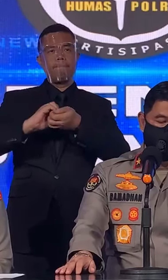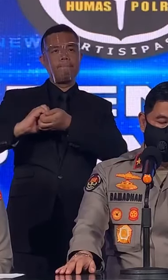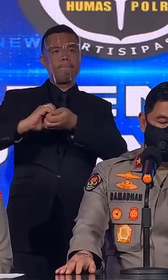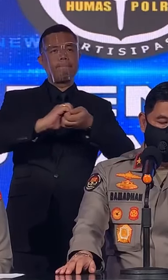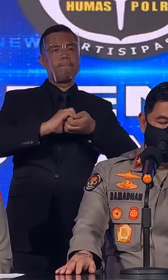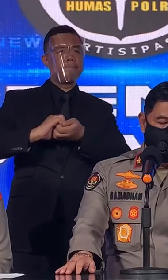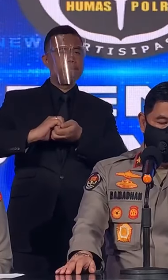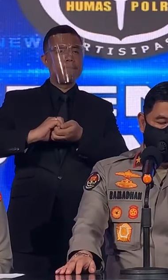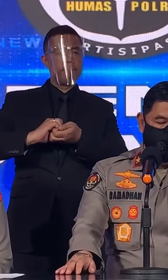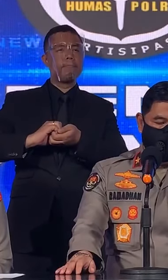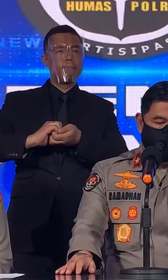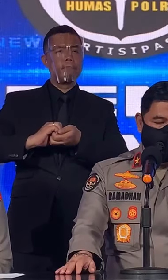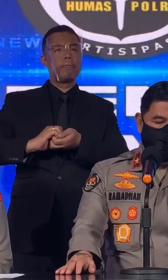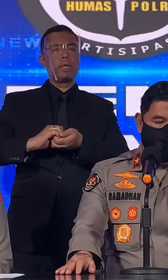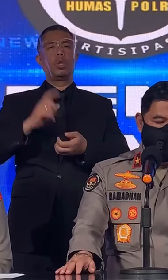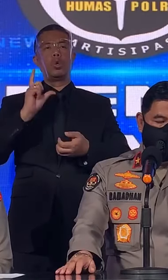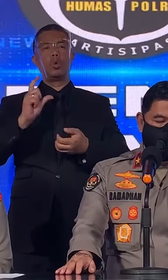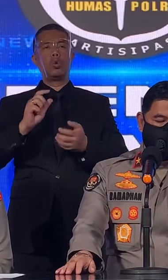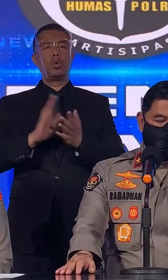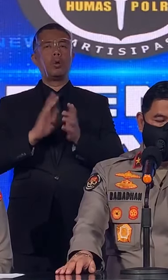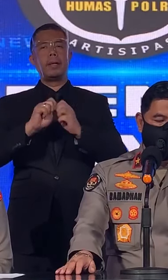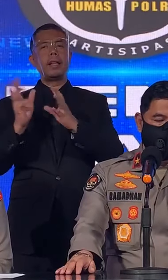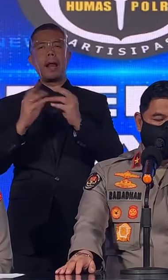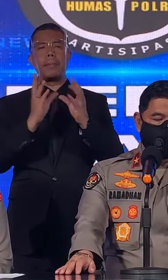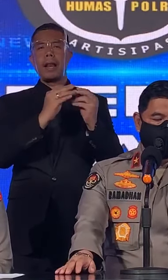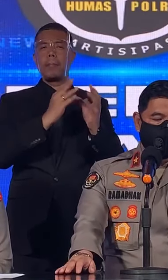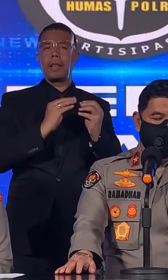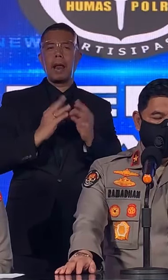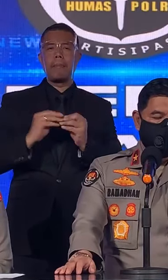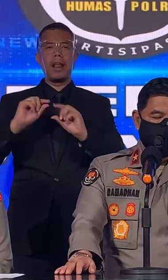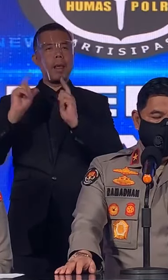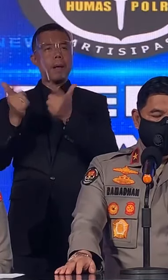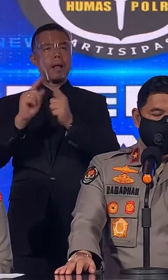Melaksanakan Rapat Dengan Stakeholder